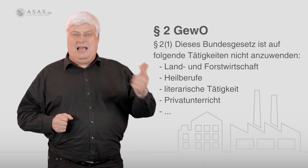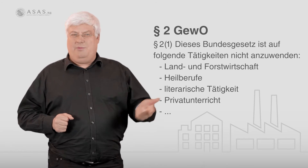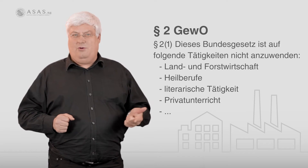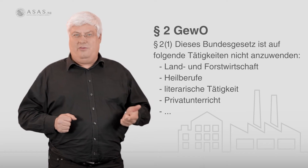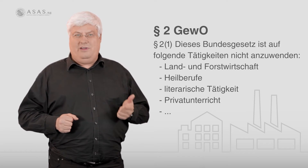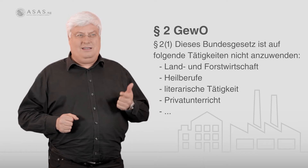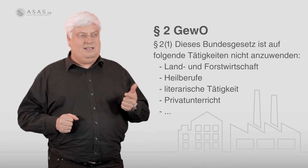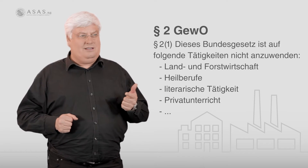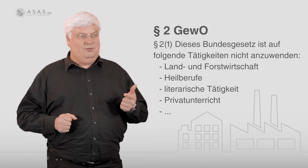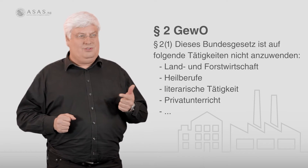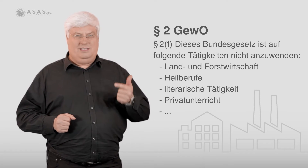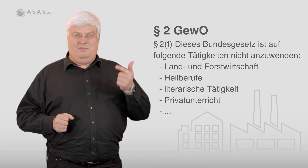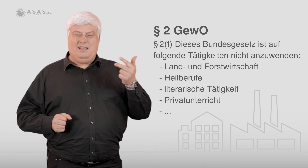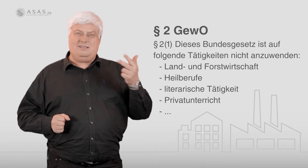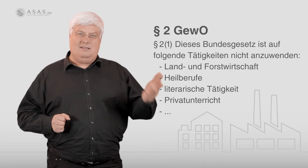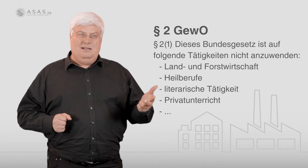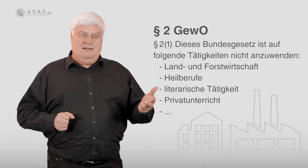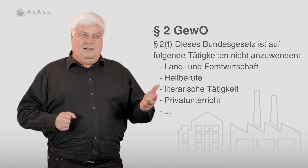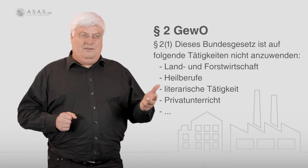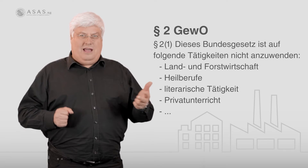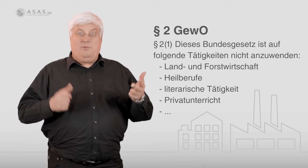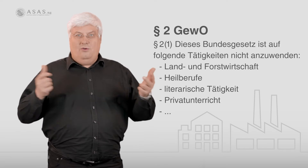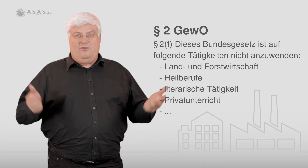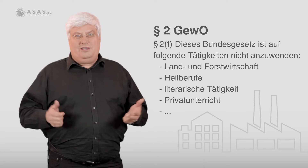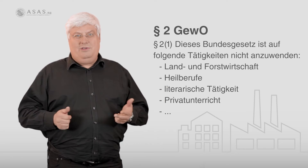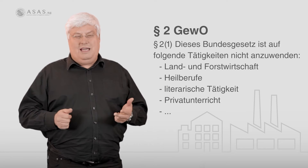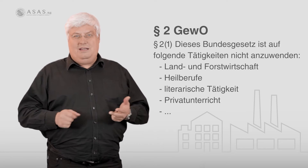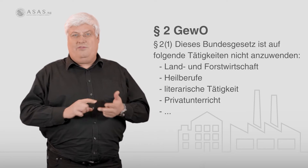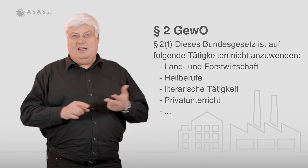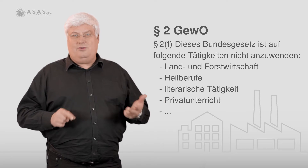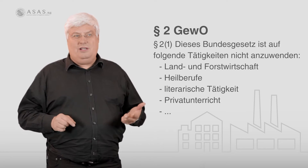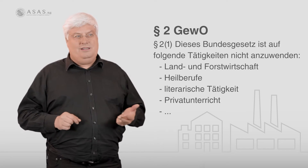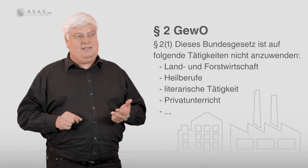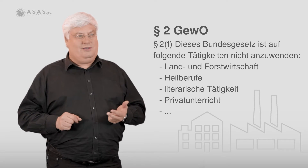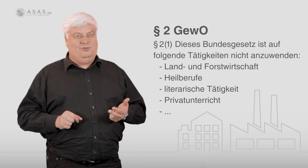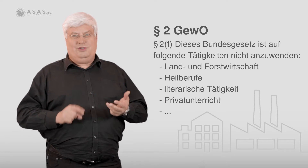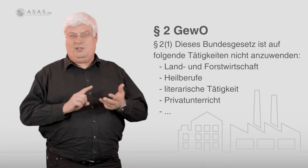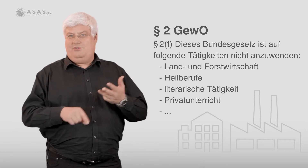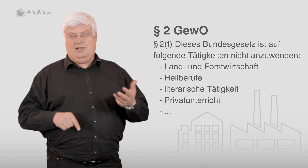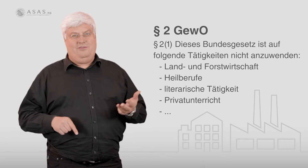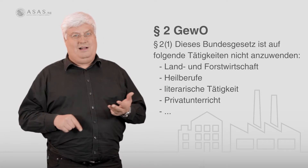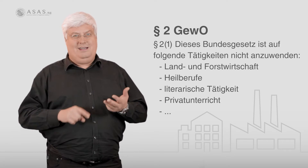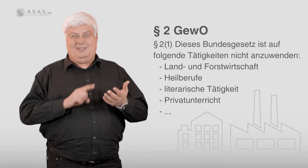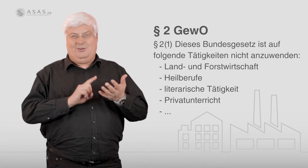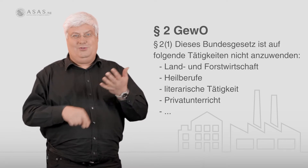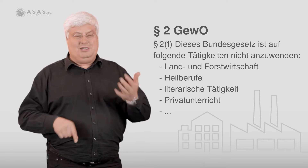Heilberufe fällt nicht darunter, die meisten Freiberufler, die wir kennen, fallen natürlich nicht darunter, der Schriftsteller fallen nicht darunter, der